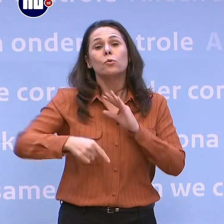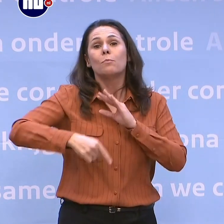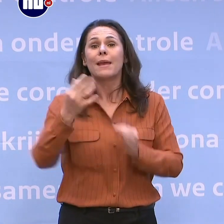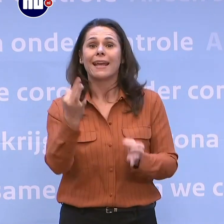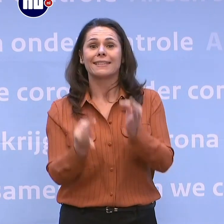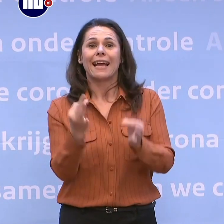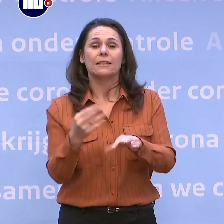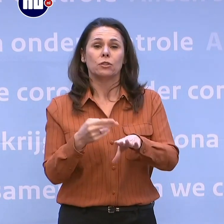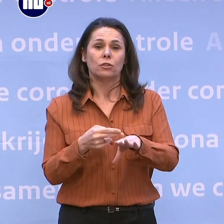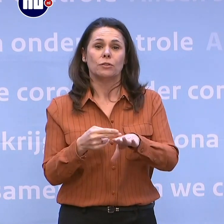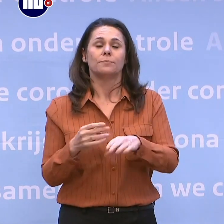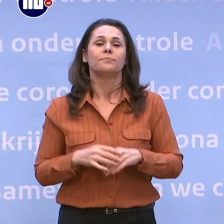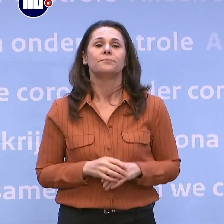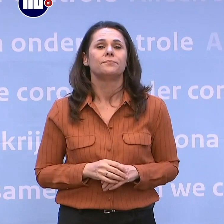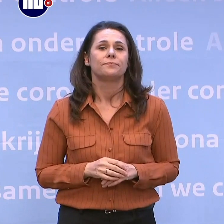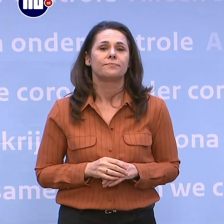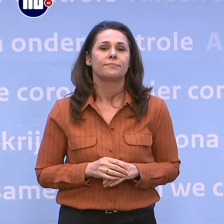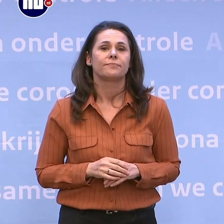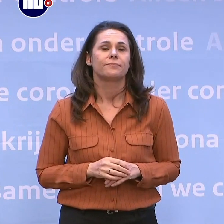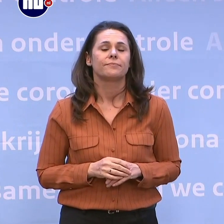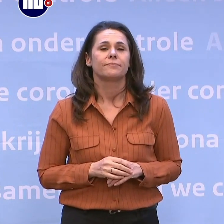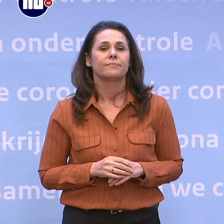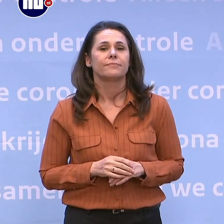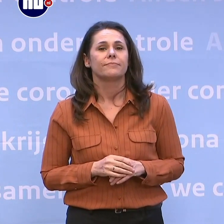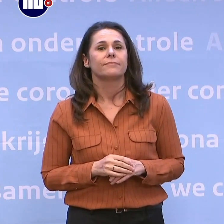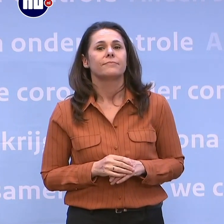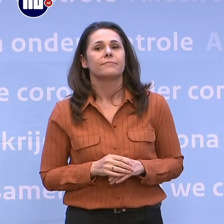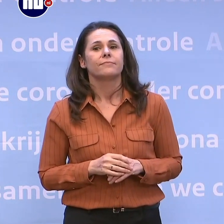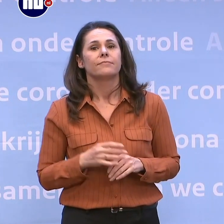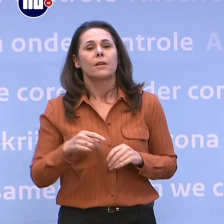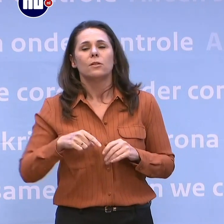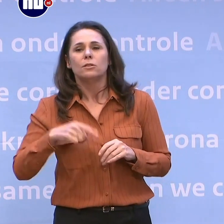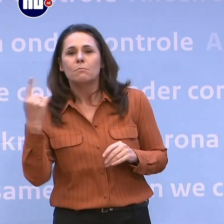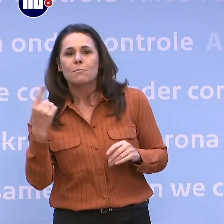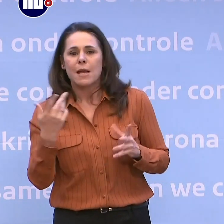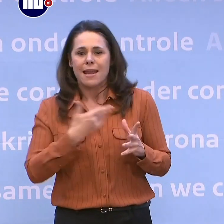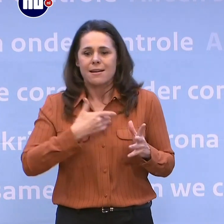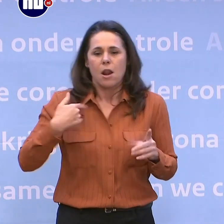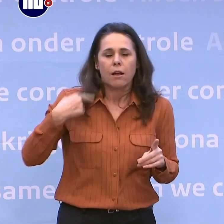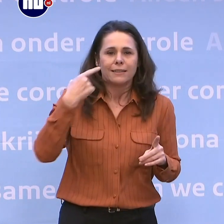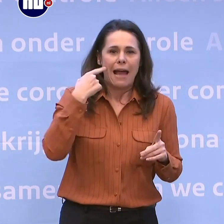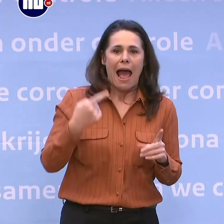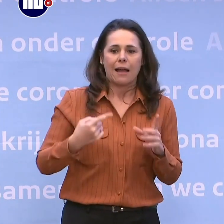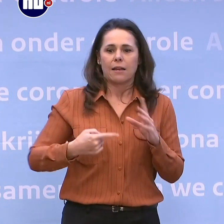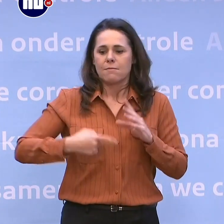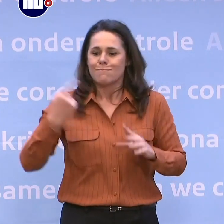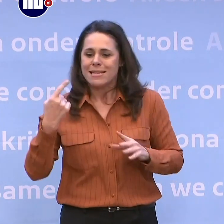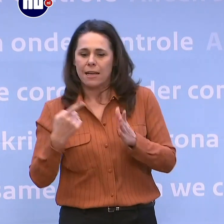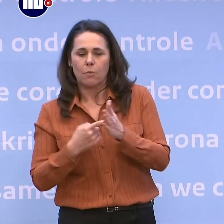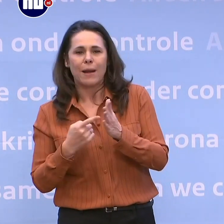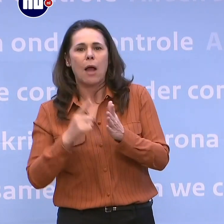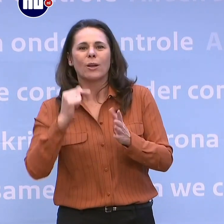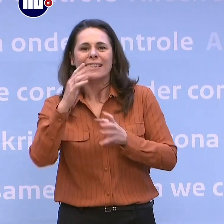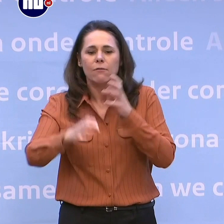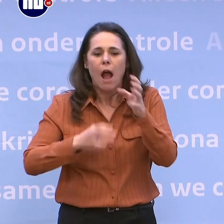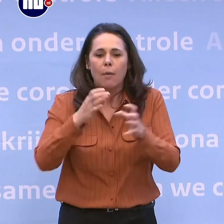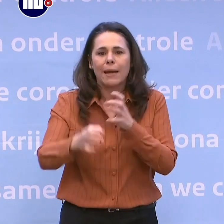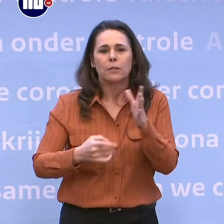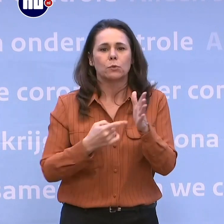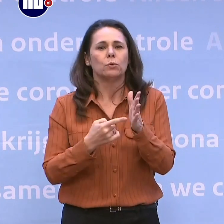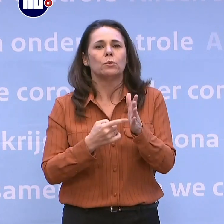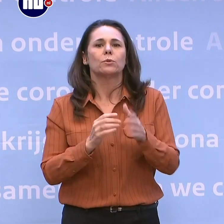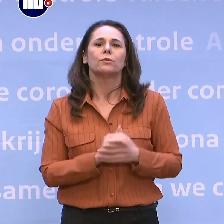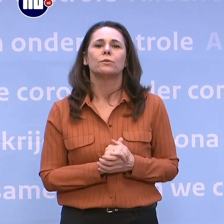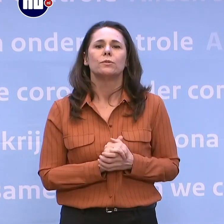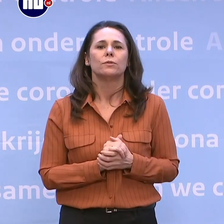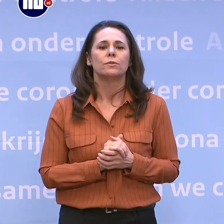tests nodig. Door meer labs te gebruiken, door langere dagen te maken, door nieuwe apparatuur in te zetten. En